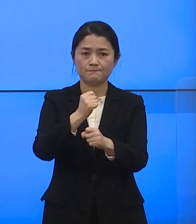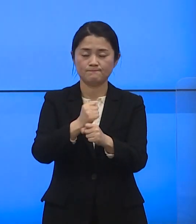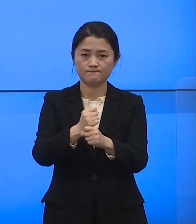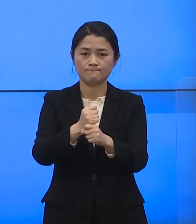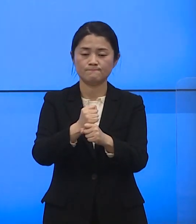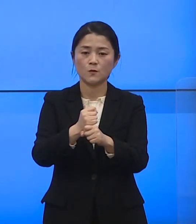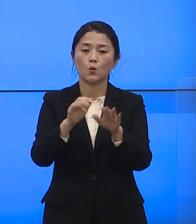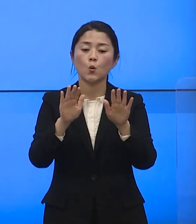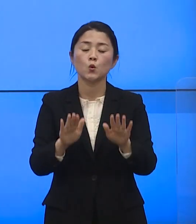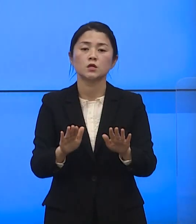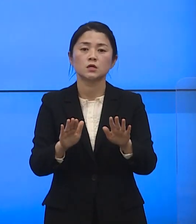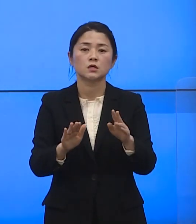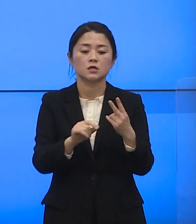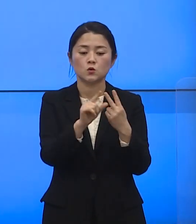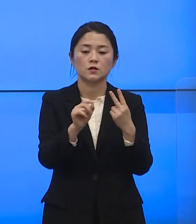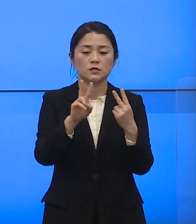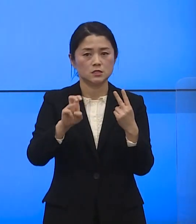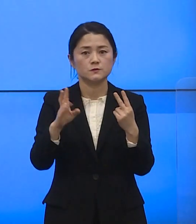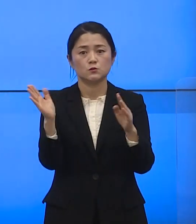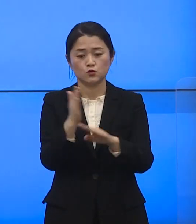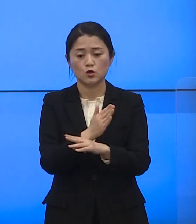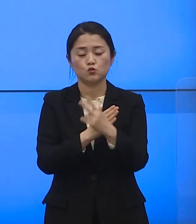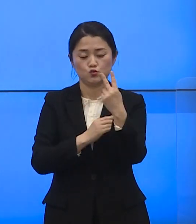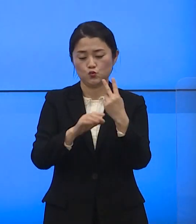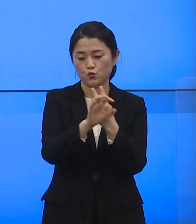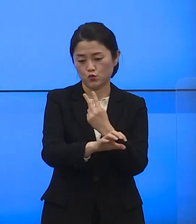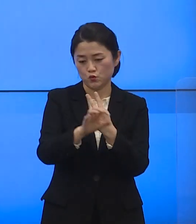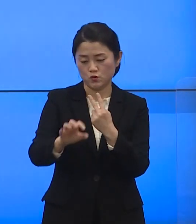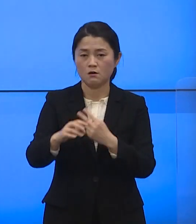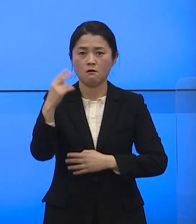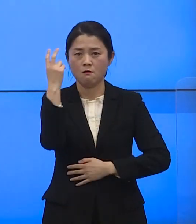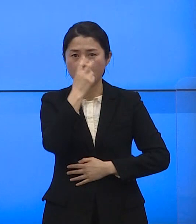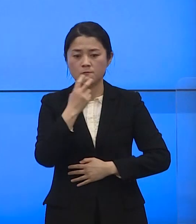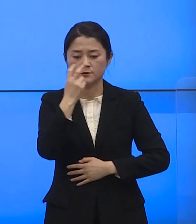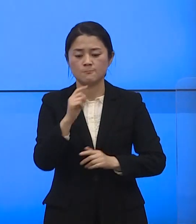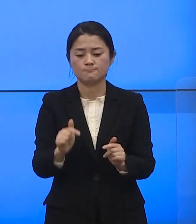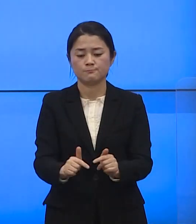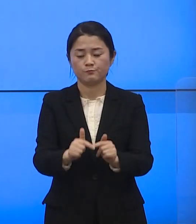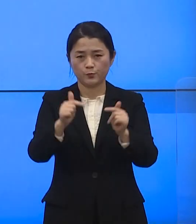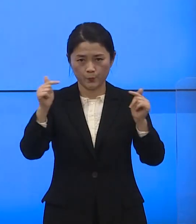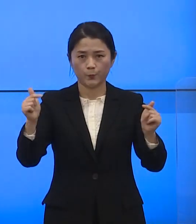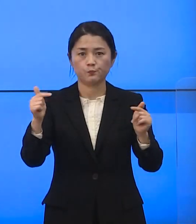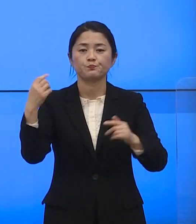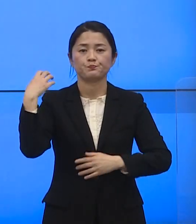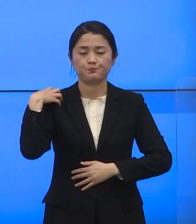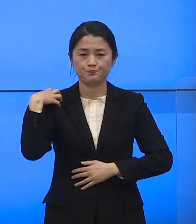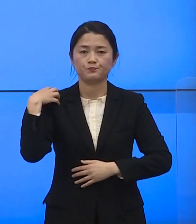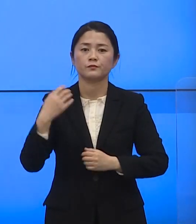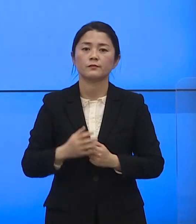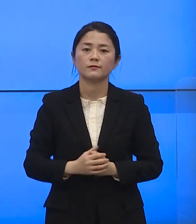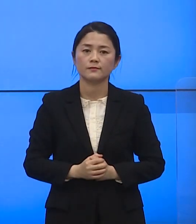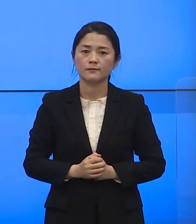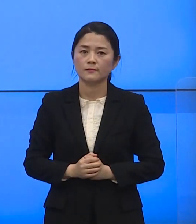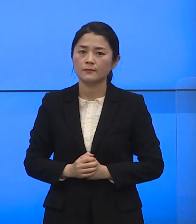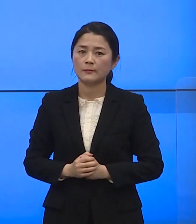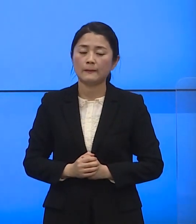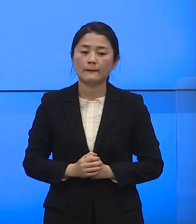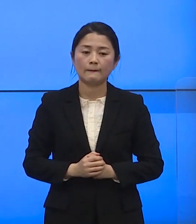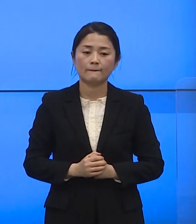오늘부터 두 지역에 대해 검사를 확대 실시할 계획입니다